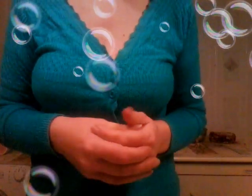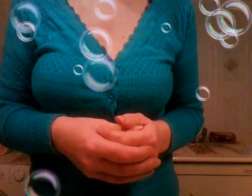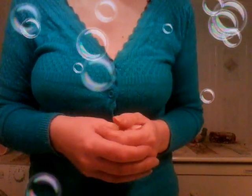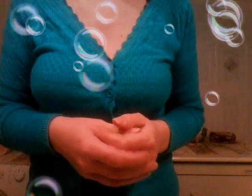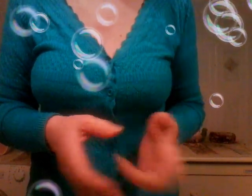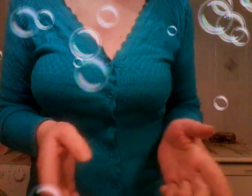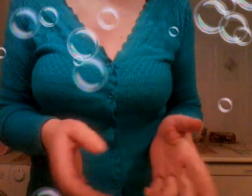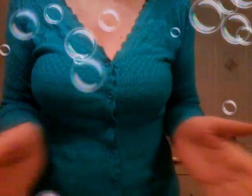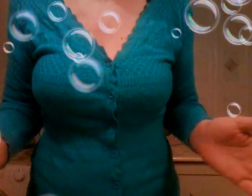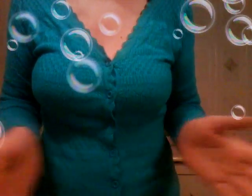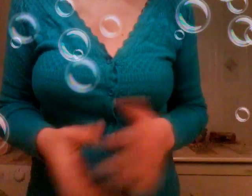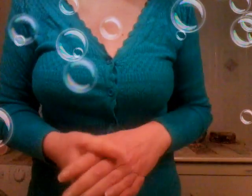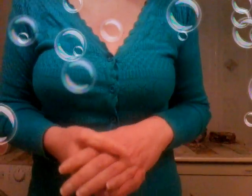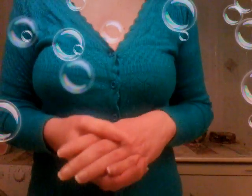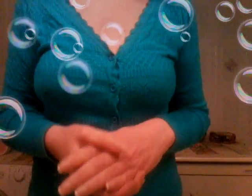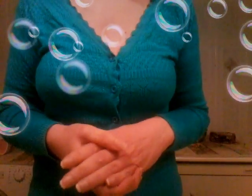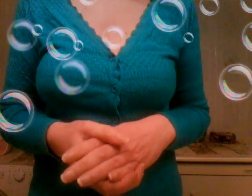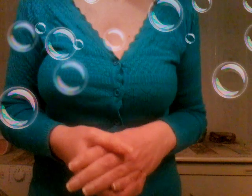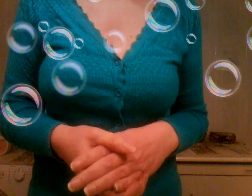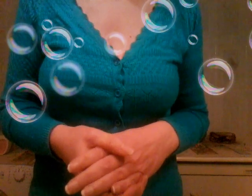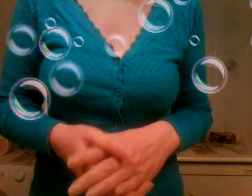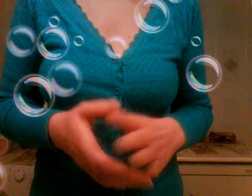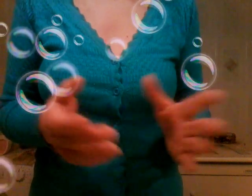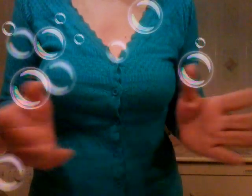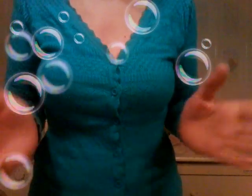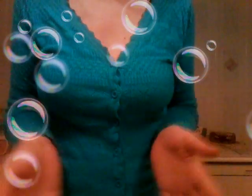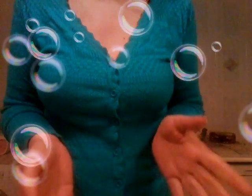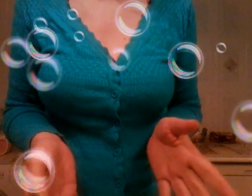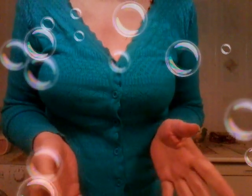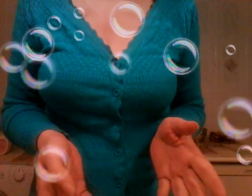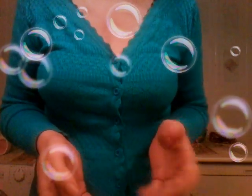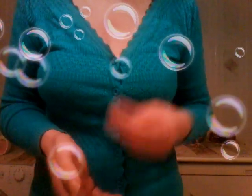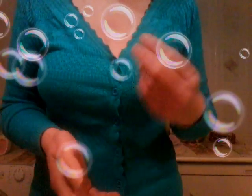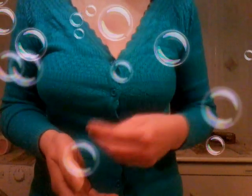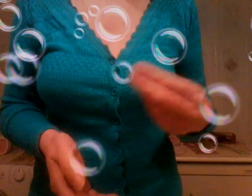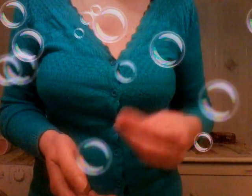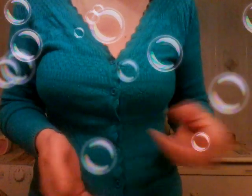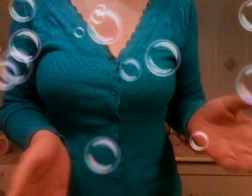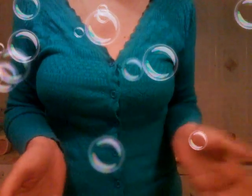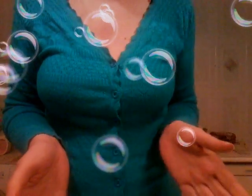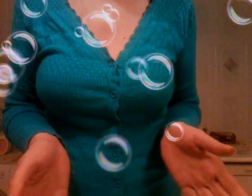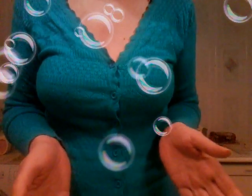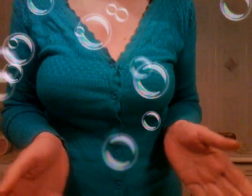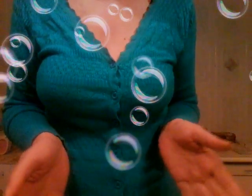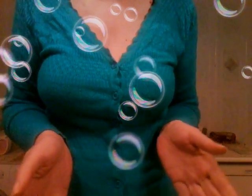di me figurati a me a me fate quello che volete non c'è assolutamente problemi ci sono dei principi inviolabili secondo me